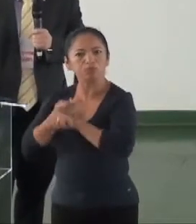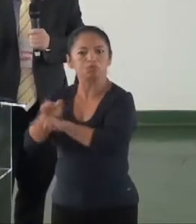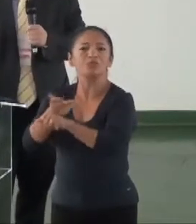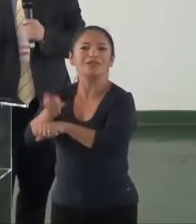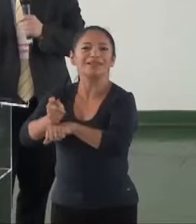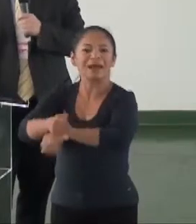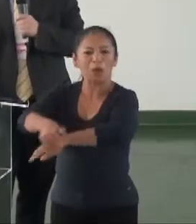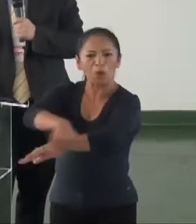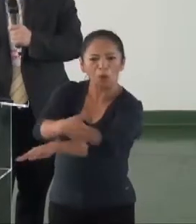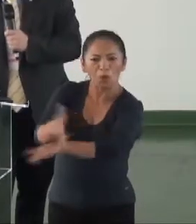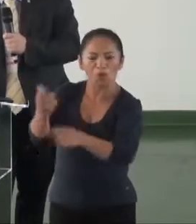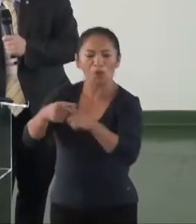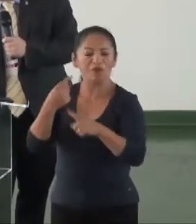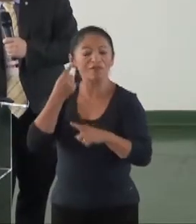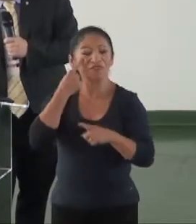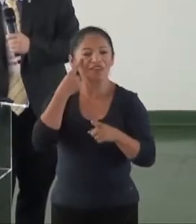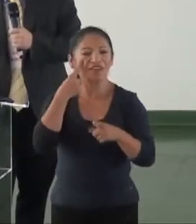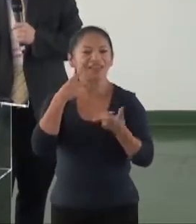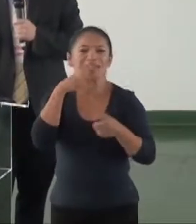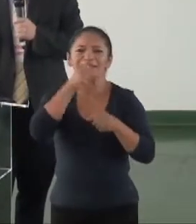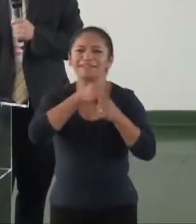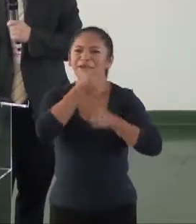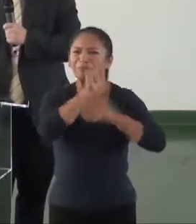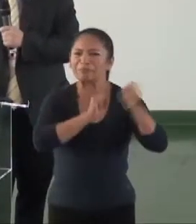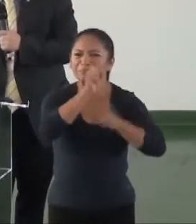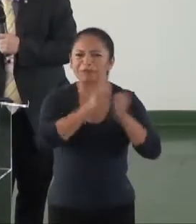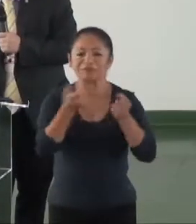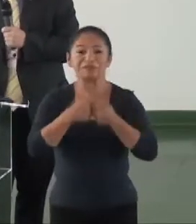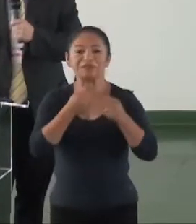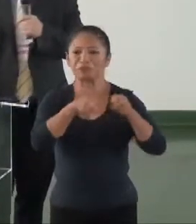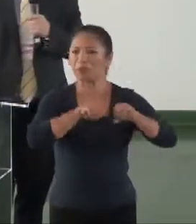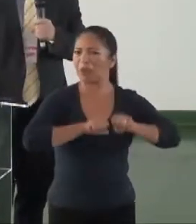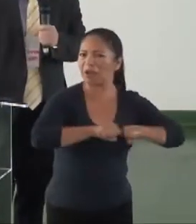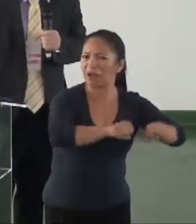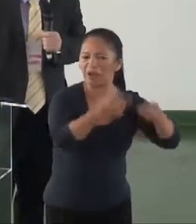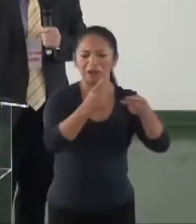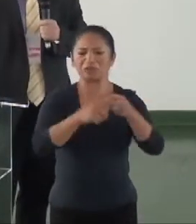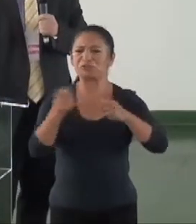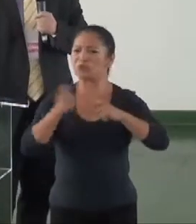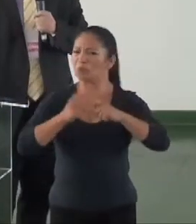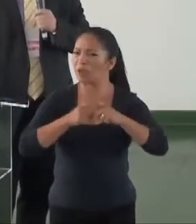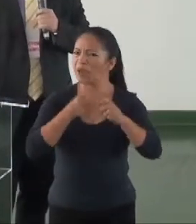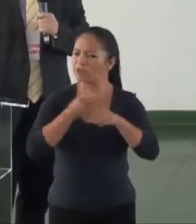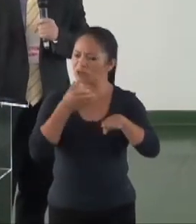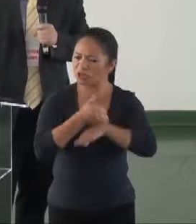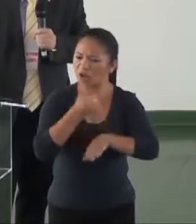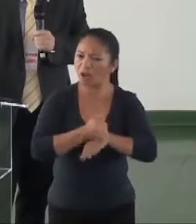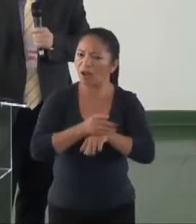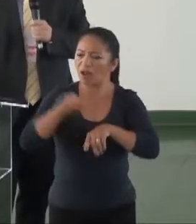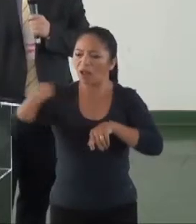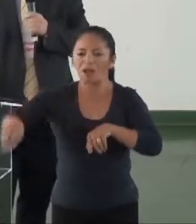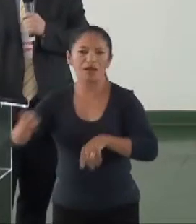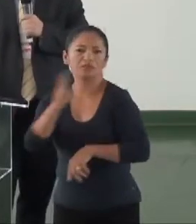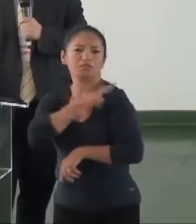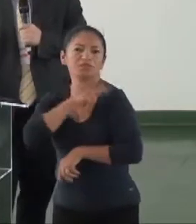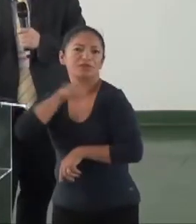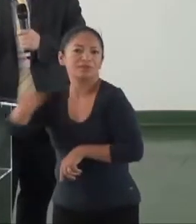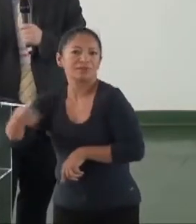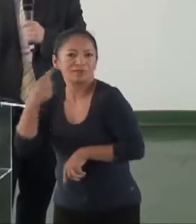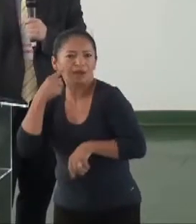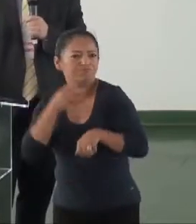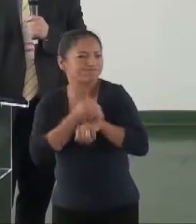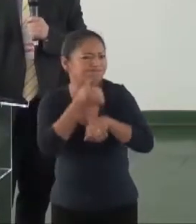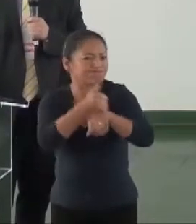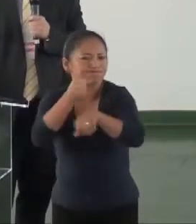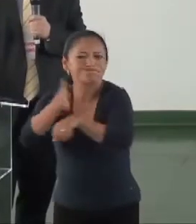comprar o pão na padaria, vá ver se o posto de saúde está funcionando mesmo, se o médico compareceu, se está caindo aos pedaços, enfim,